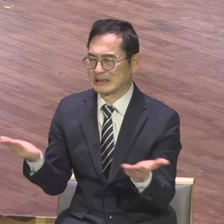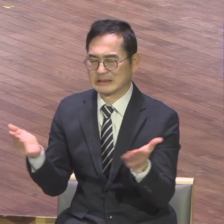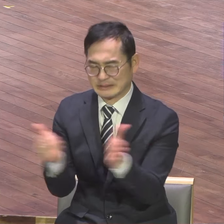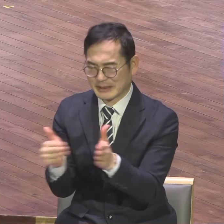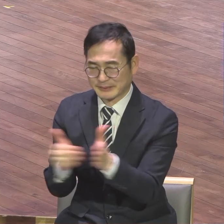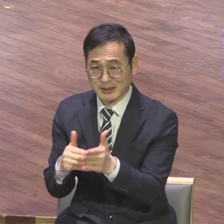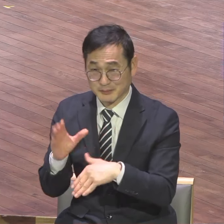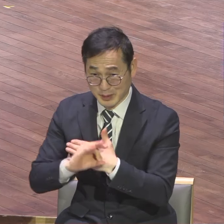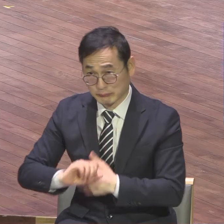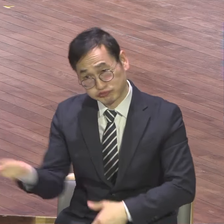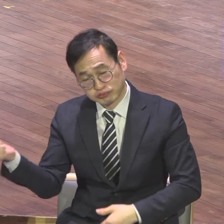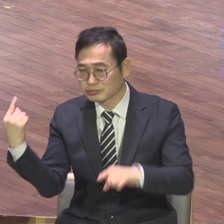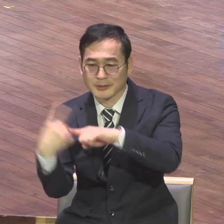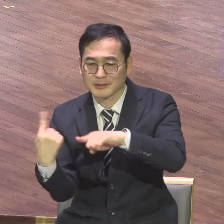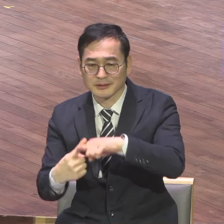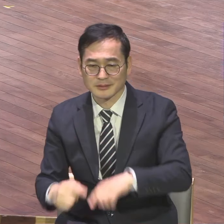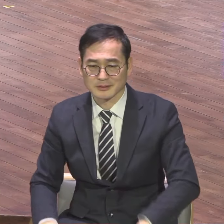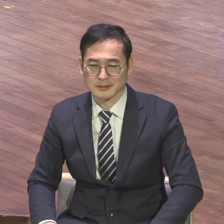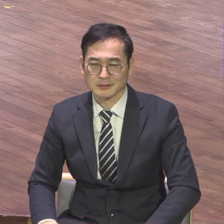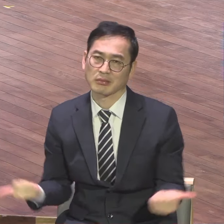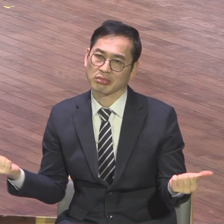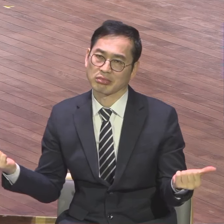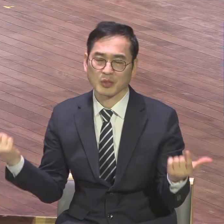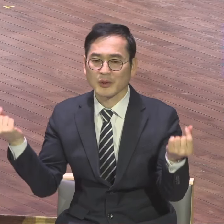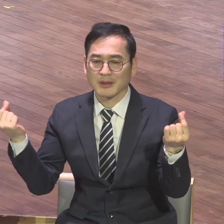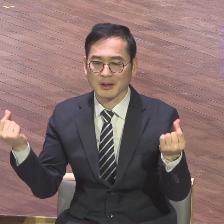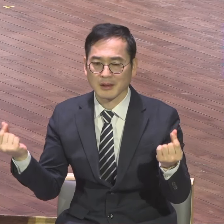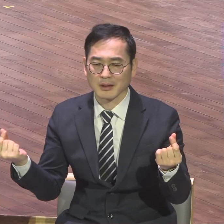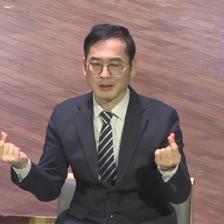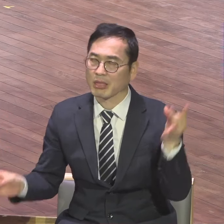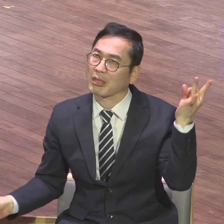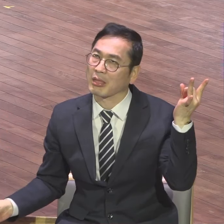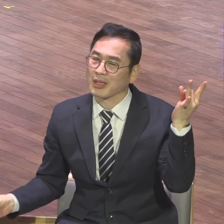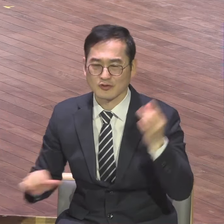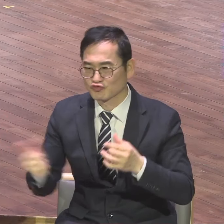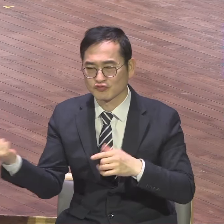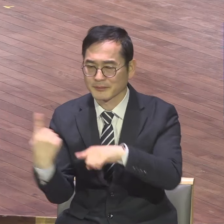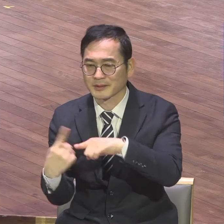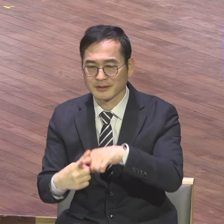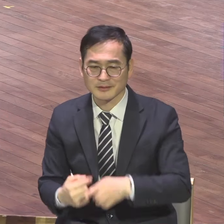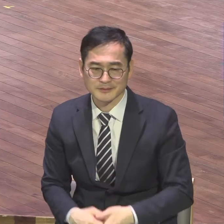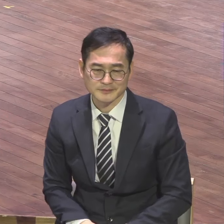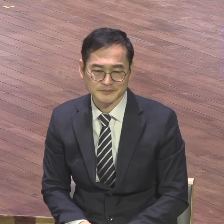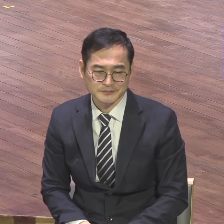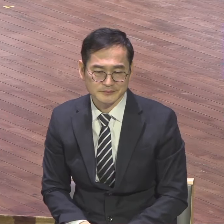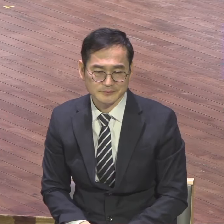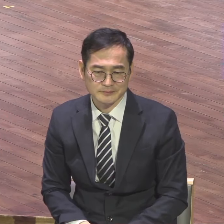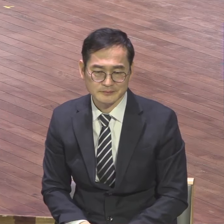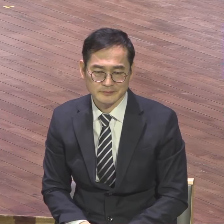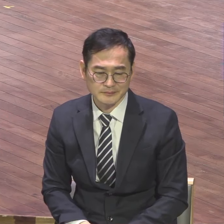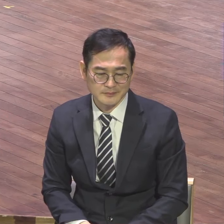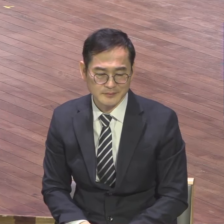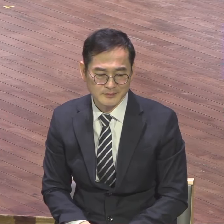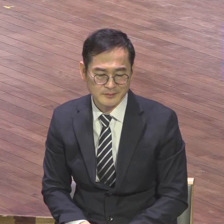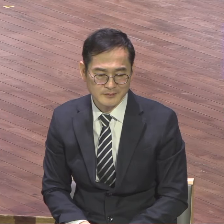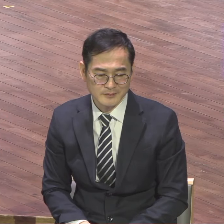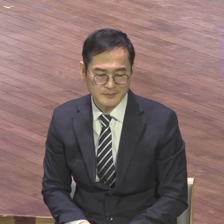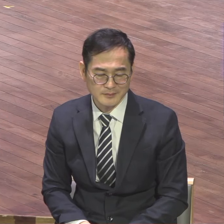아무 내가 살 의미도 없고 지금도 끝났고 나는 막 그냥 아무것도 안 하고 그러면 사명 끝났으니까 생증명이잖아요 사명 없으면 가야지